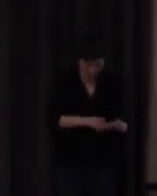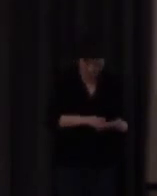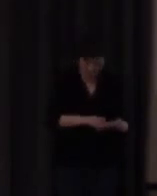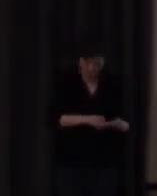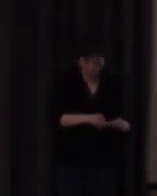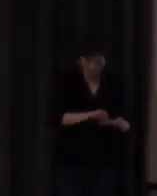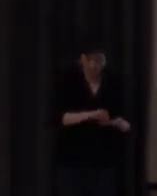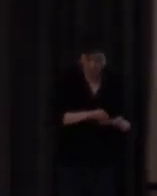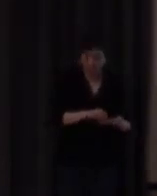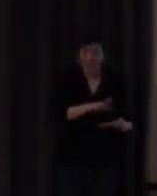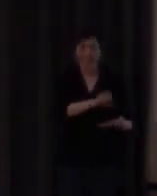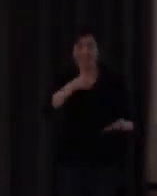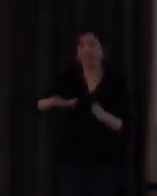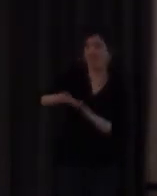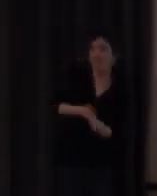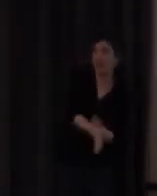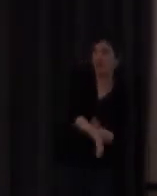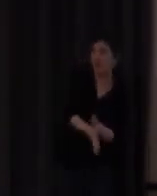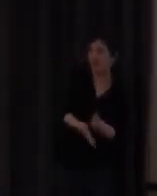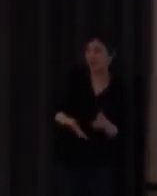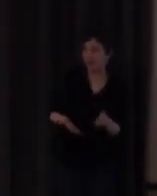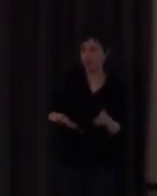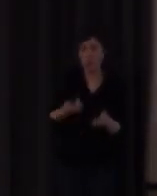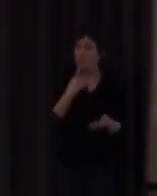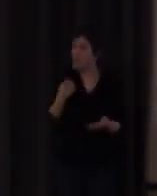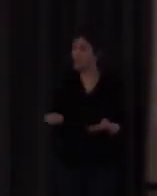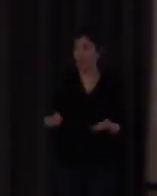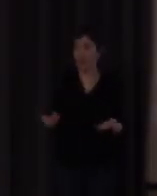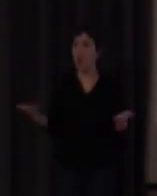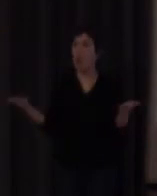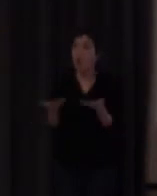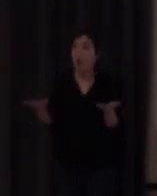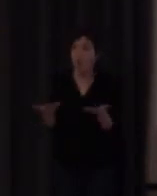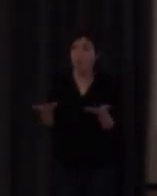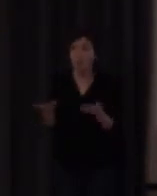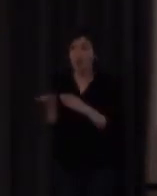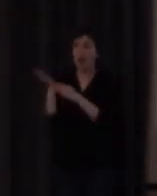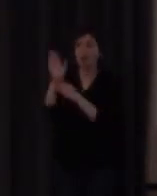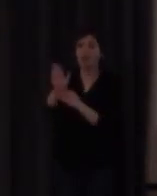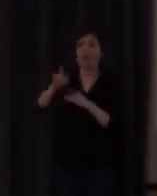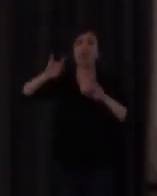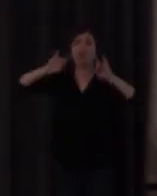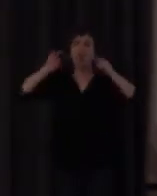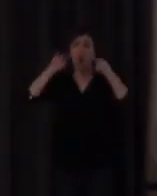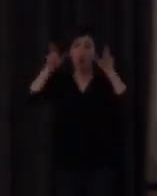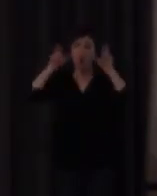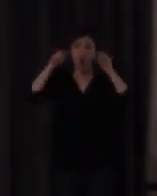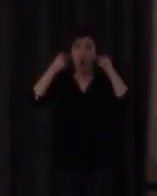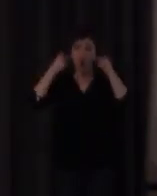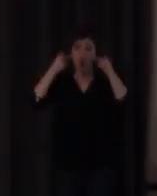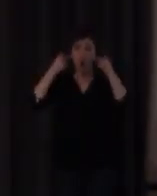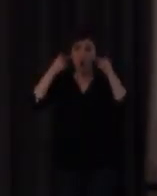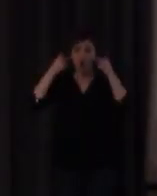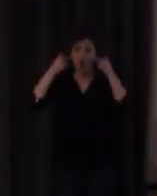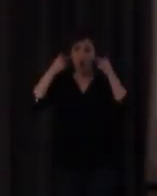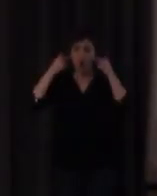significado entonces ¿cómo puede pintarse o representarse un idioma sonoro? lo que ya se planteaba